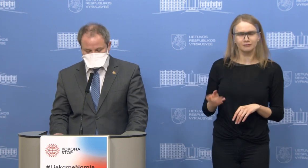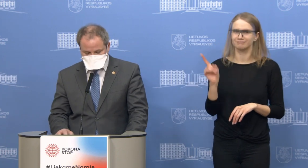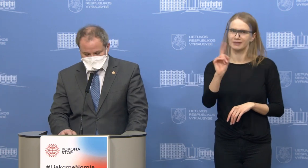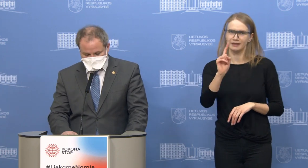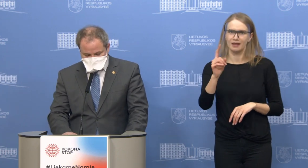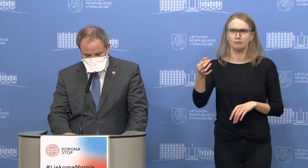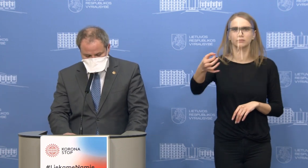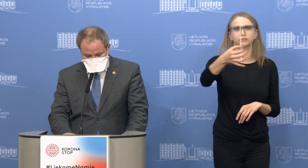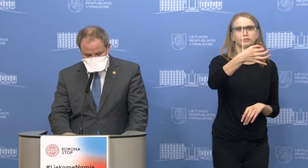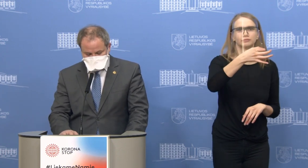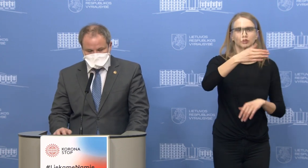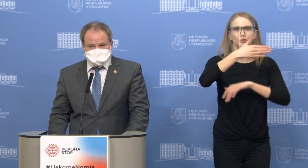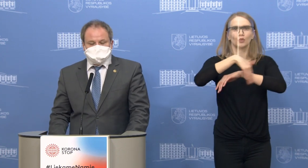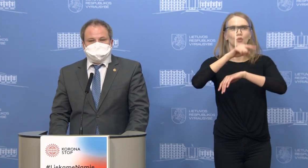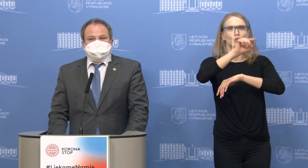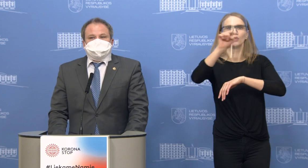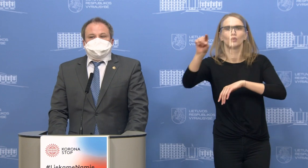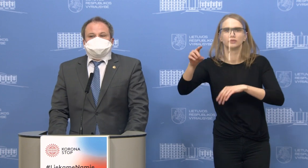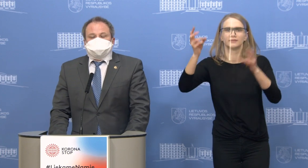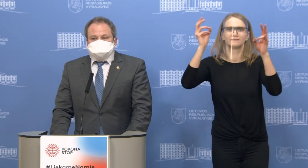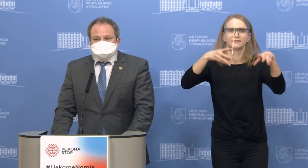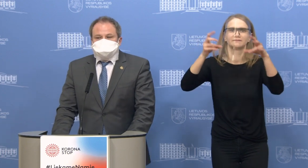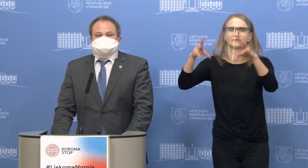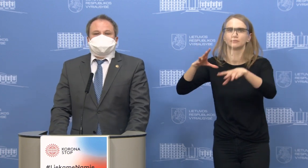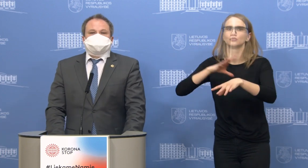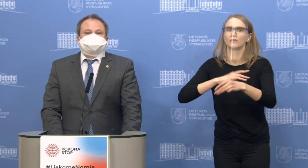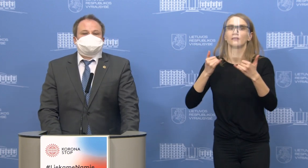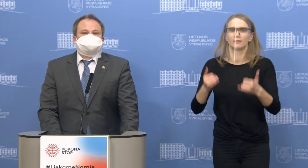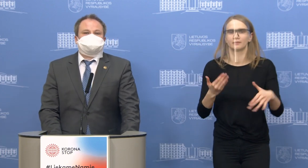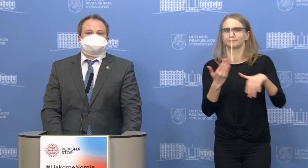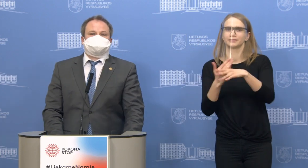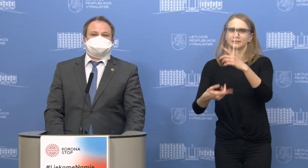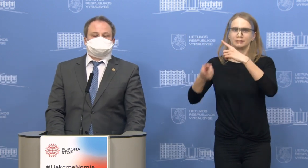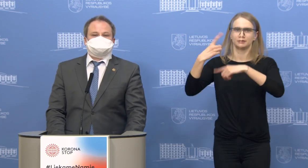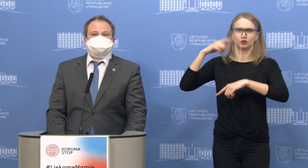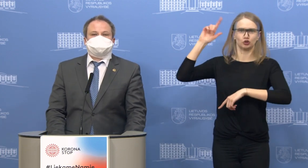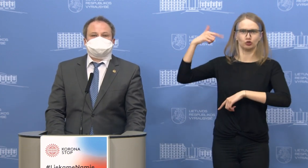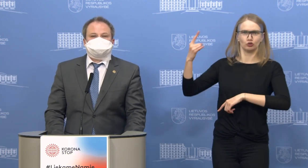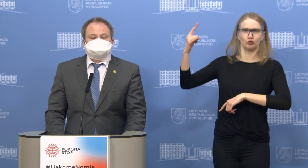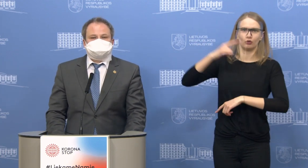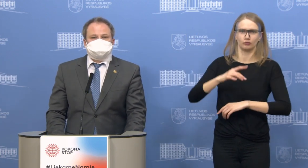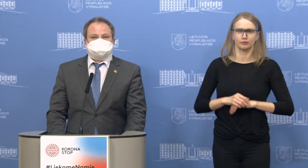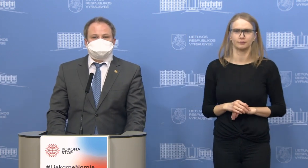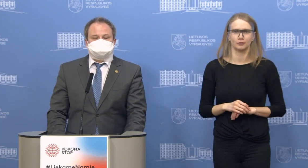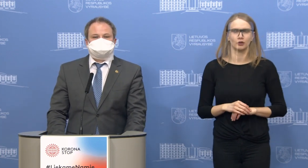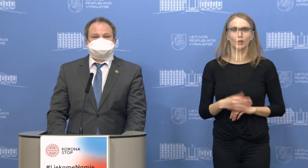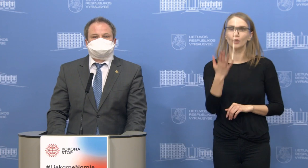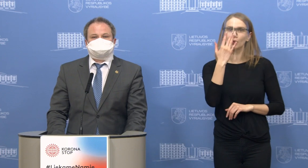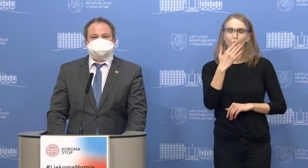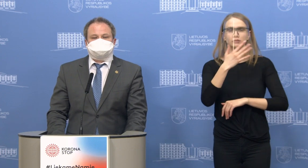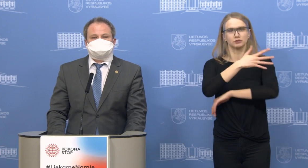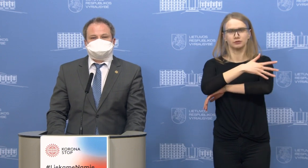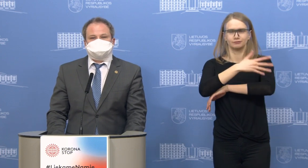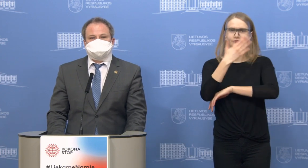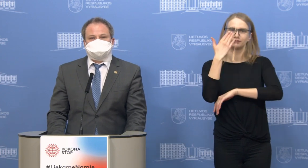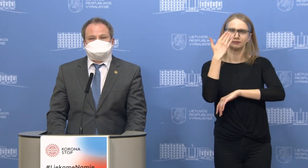užsienio šalise. Kaip jau buvo skelbta, nors užsienio reikalų ministerija kreipiasi, bet